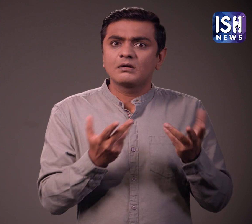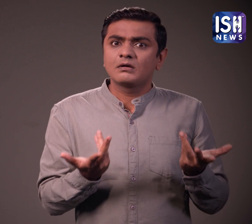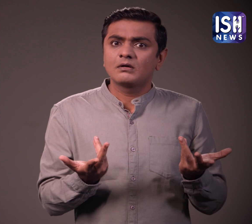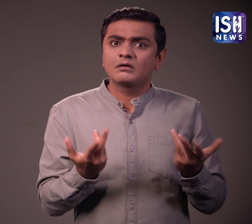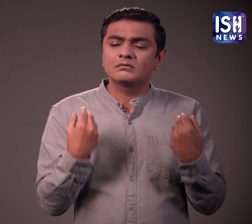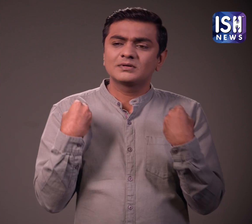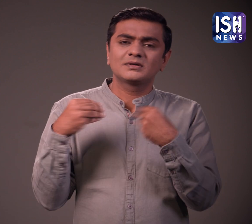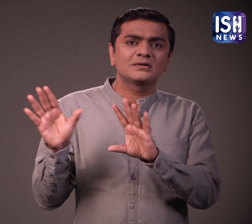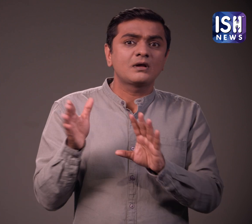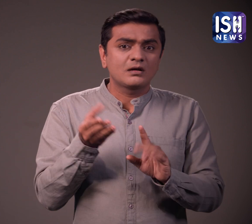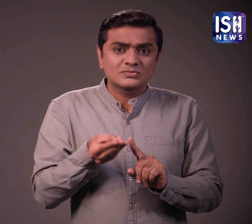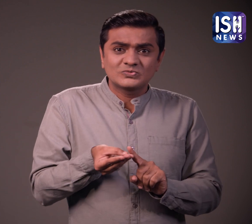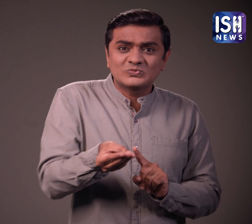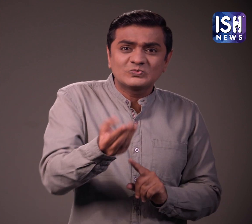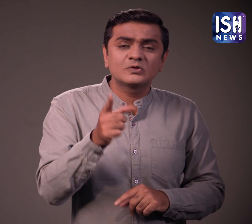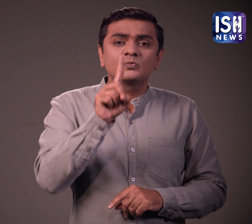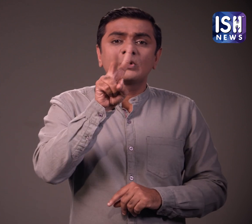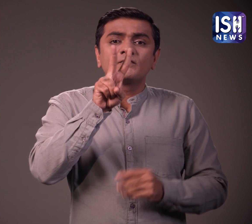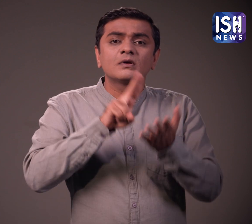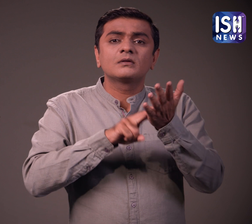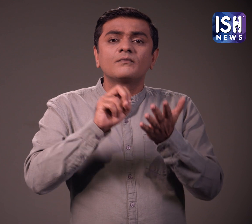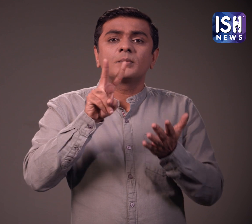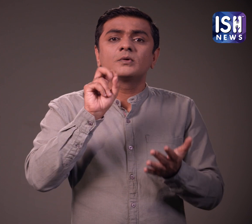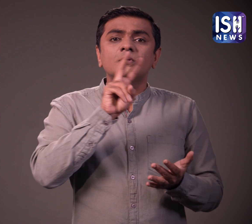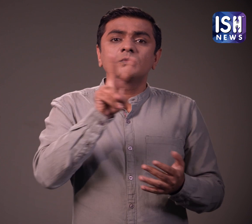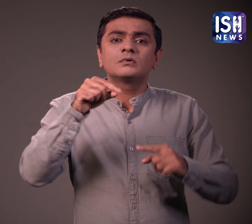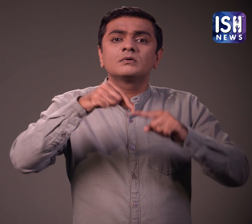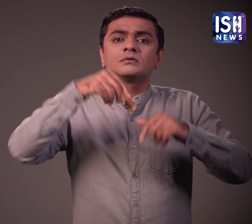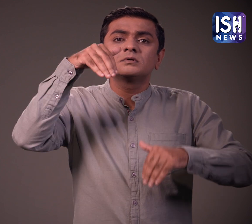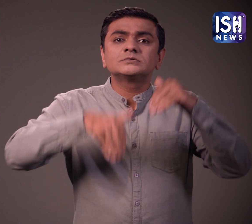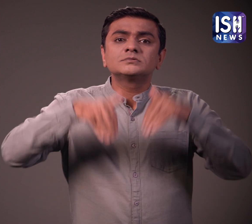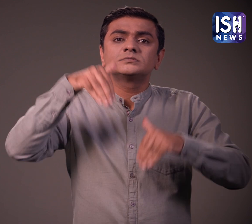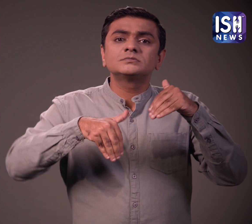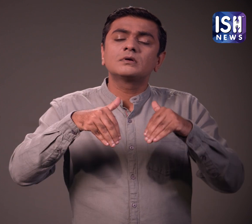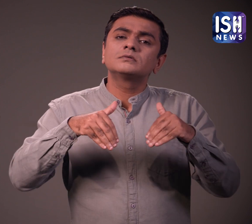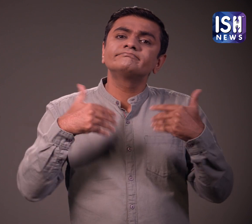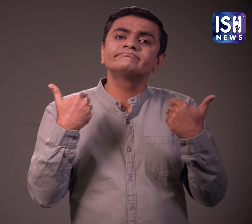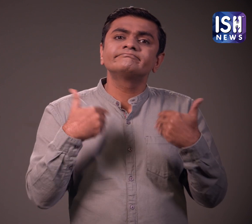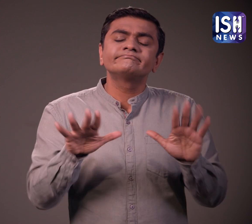उन्होंने कॉंग्रेस को छोड़ दिया और 12 नवेंबर को चुनाव होने से पहले भाजपा में शामिल हो गए